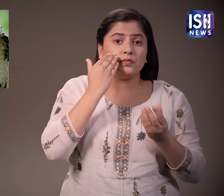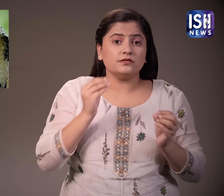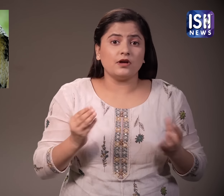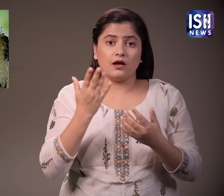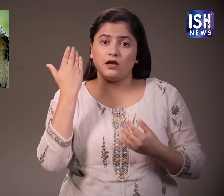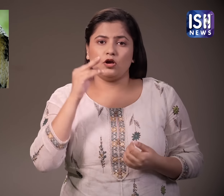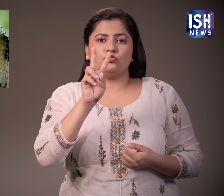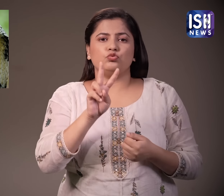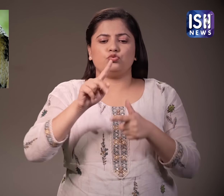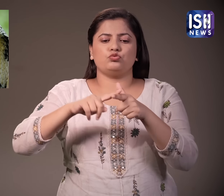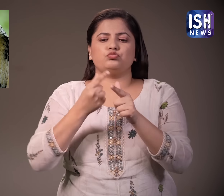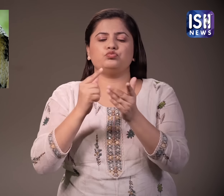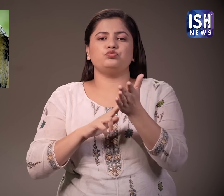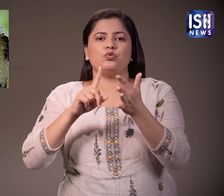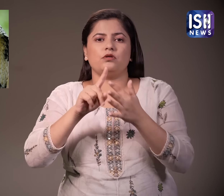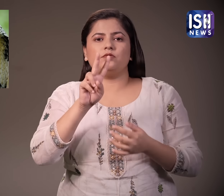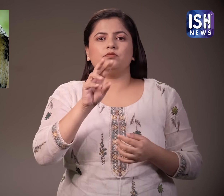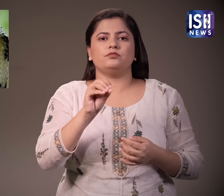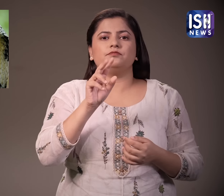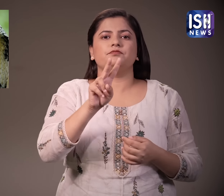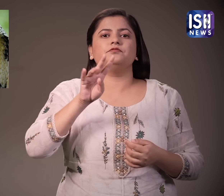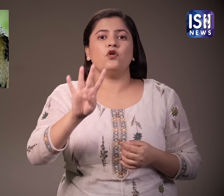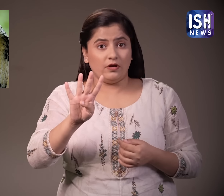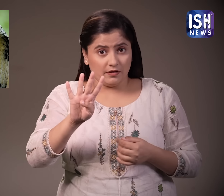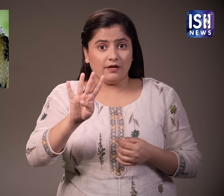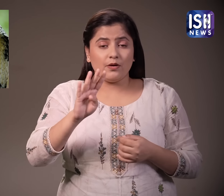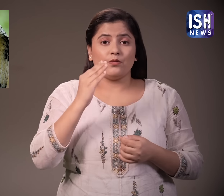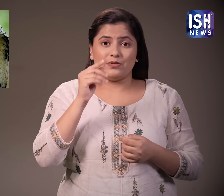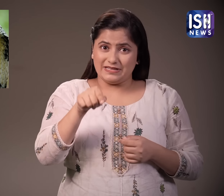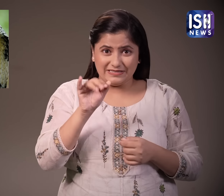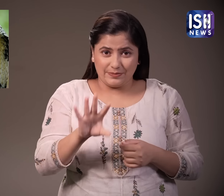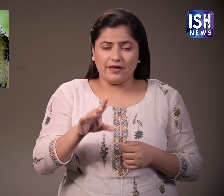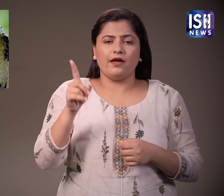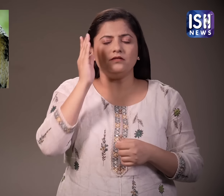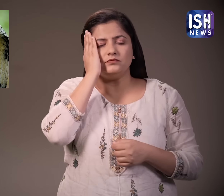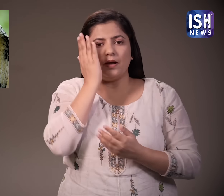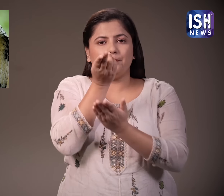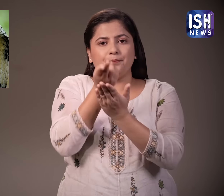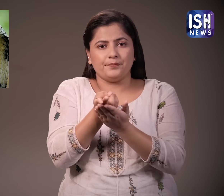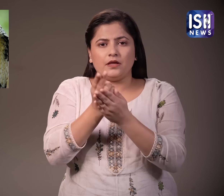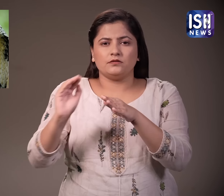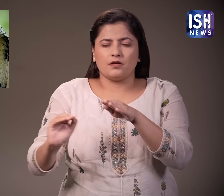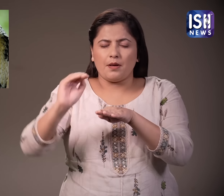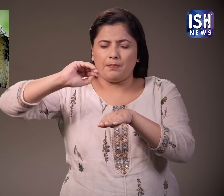उन्हें पहली बार 2 जून 2024 को काटा गया था जब उह विस्तर पर सो रहा था